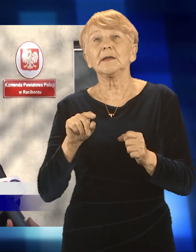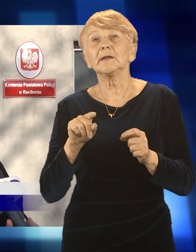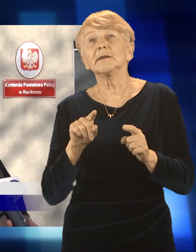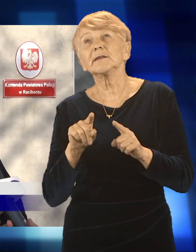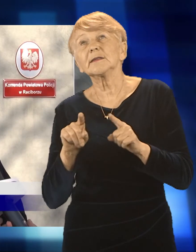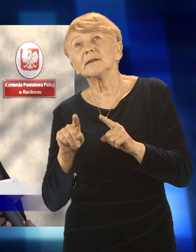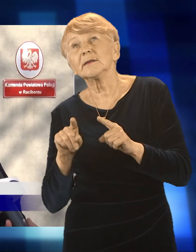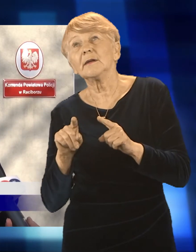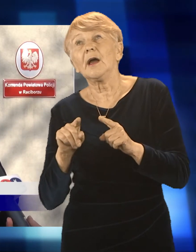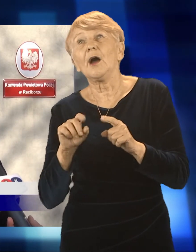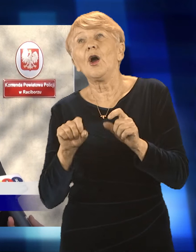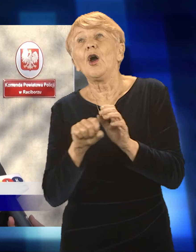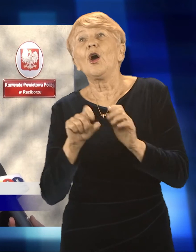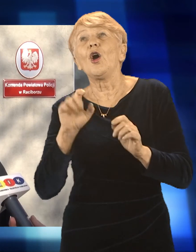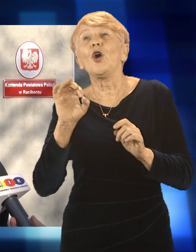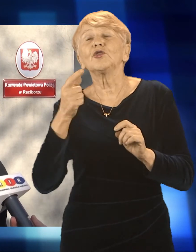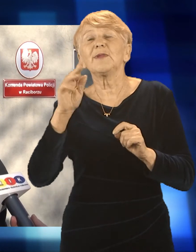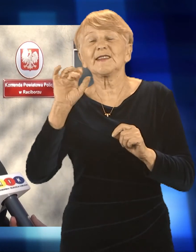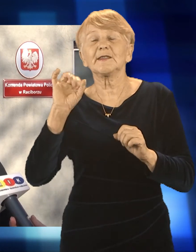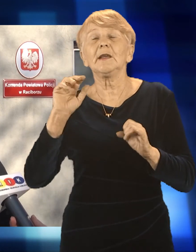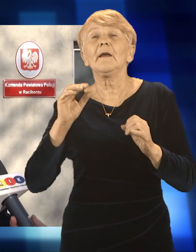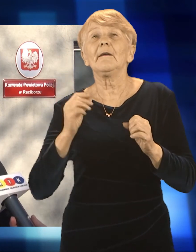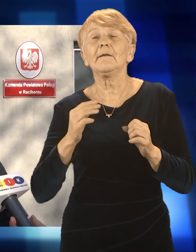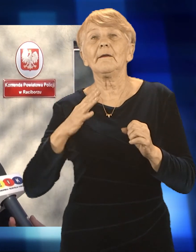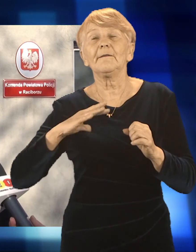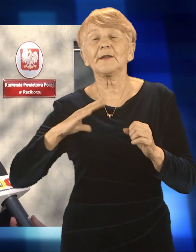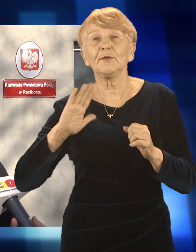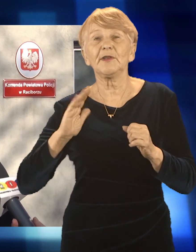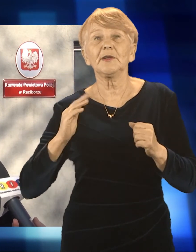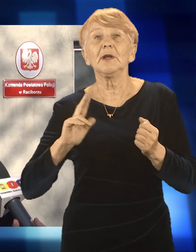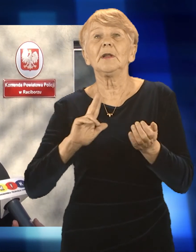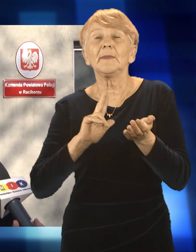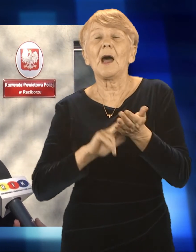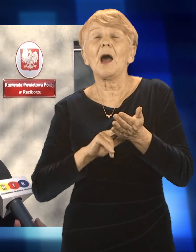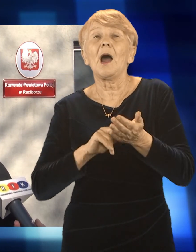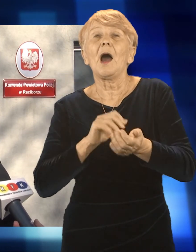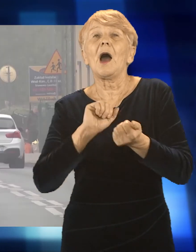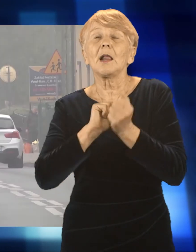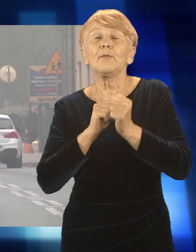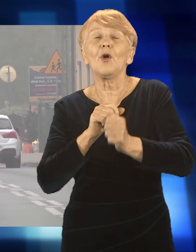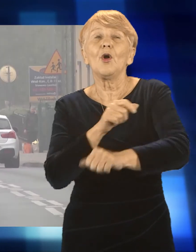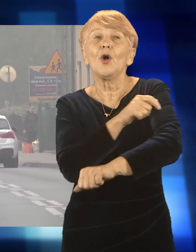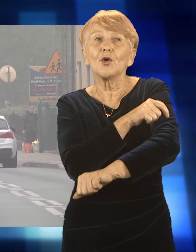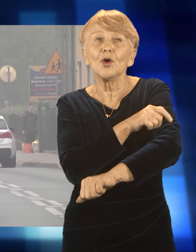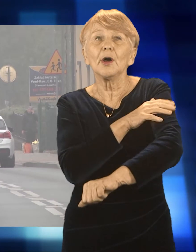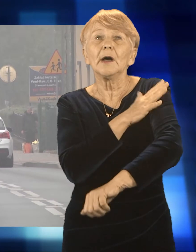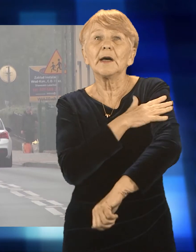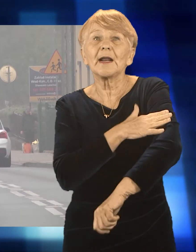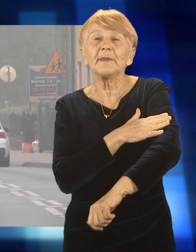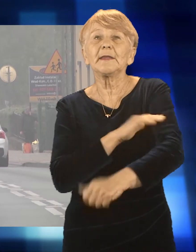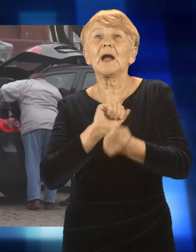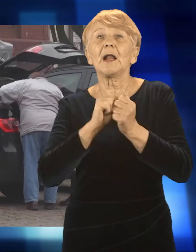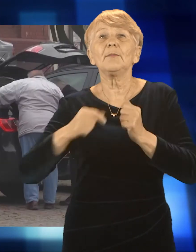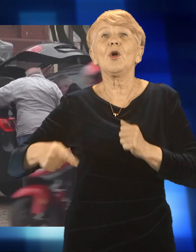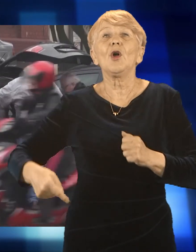wierzchnią, czy to na przedramień, czy po prostu na nogawkę, najlepiej, żeby to było od strony jezdni. Warto pamiętać także o